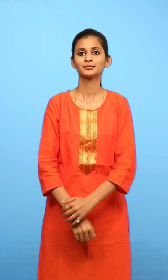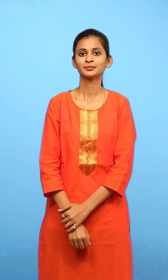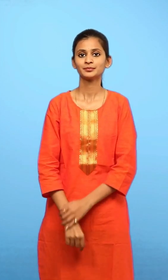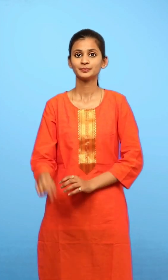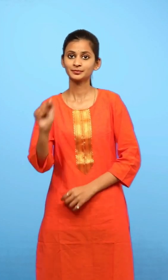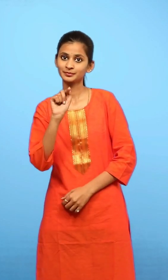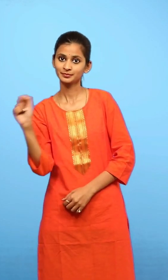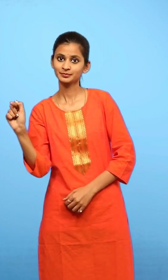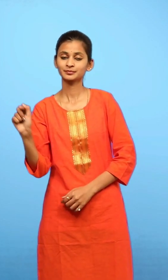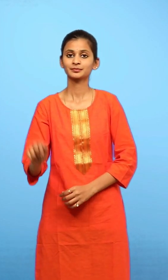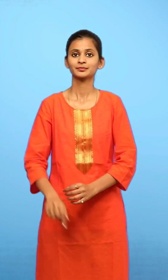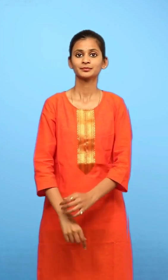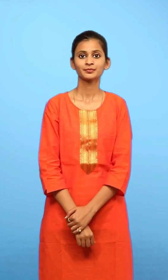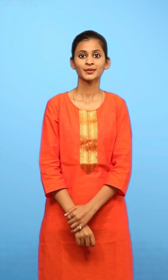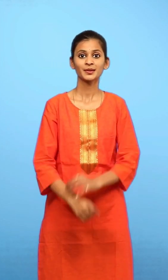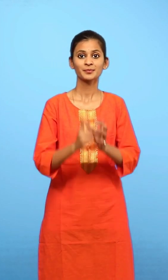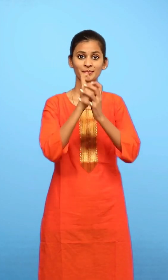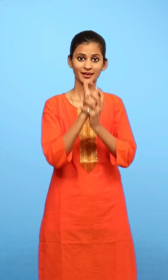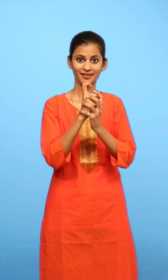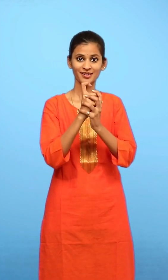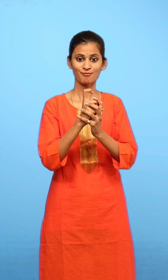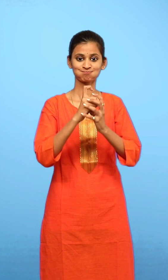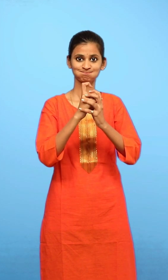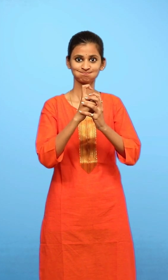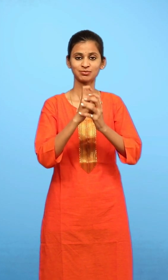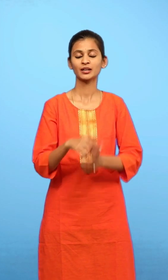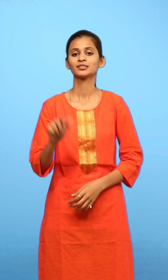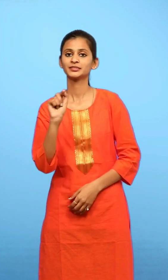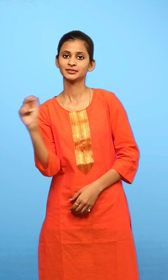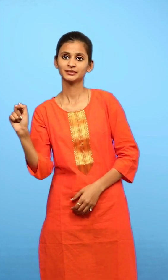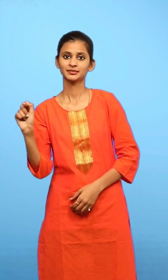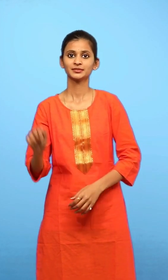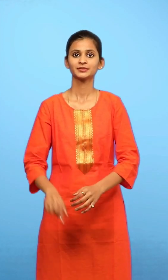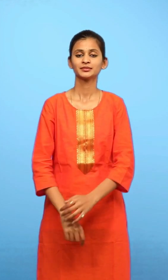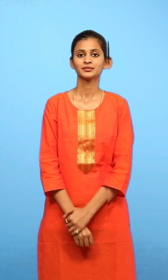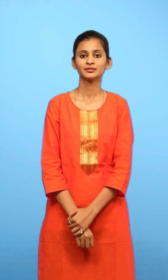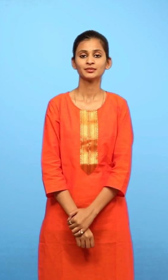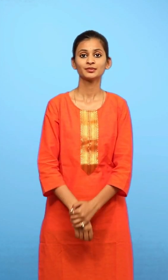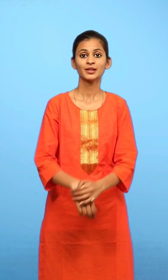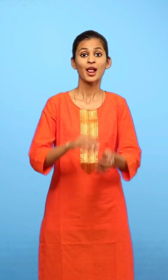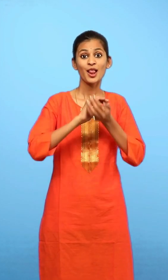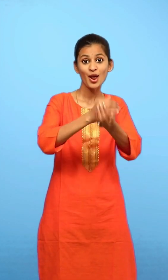रिक्तिस्थान बैंगन रिक्तिस्थान लड्डू